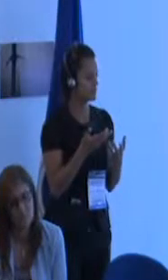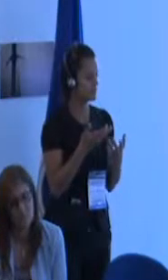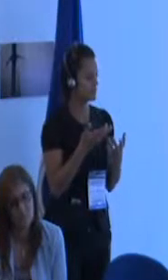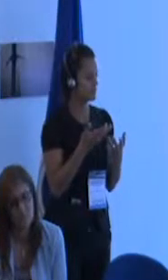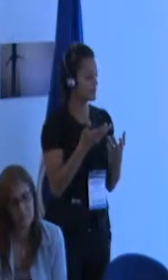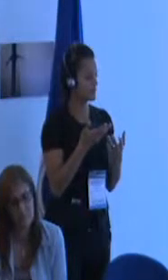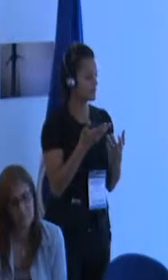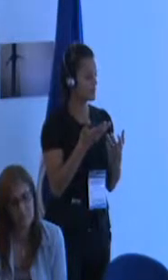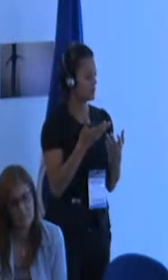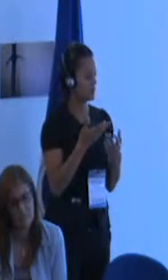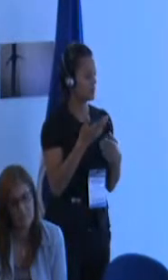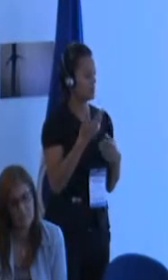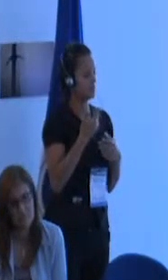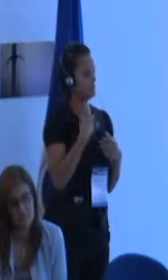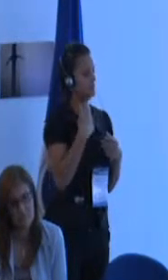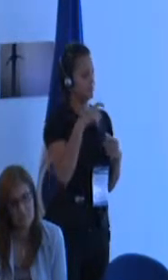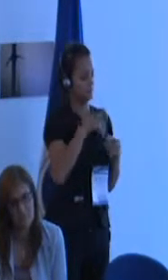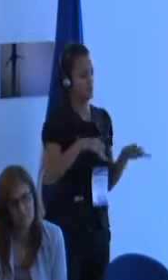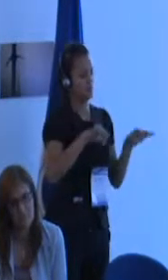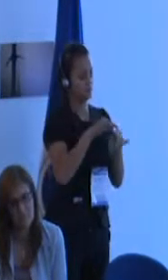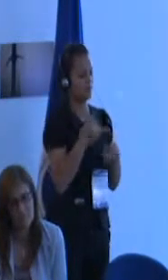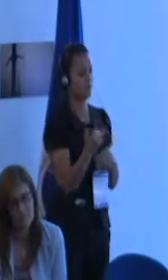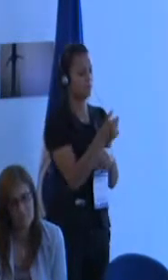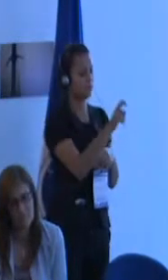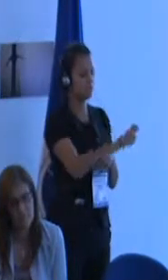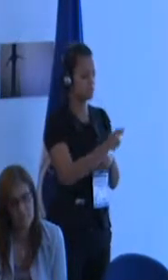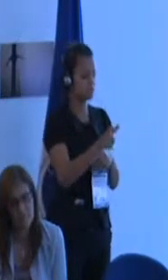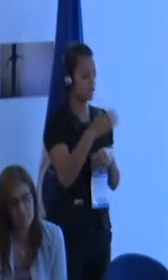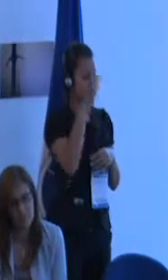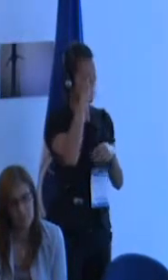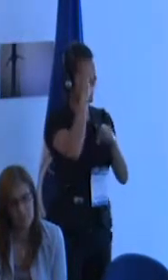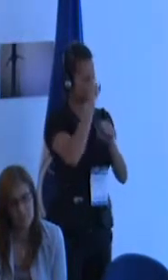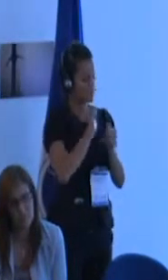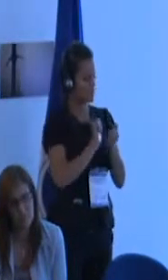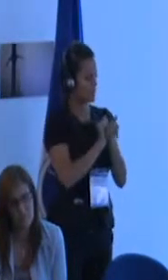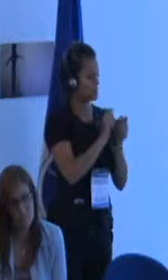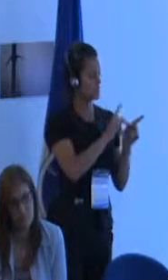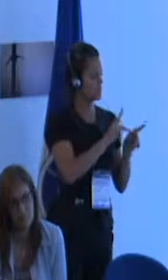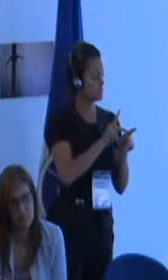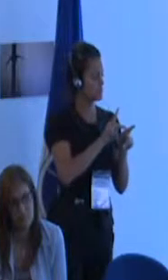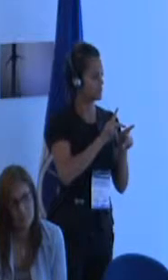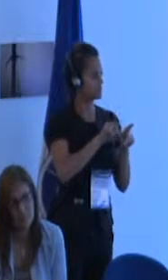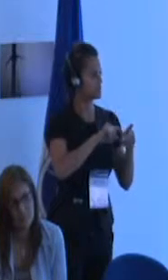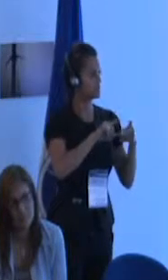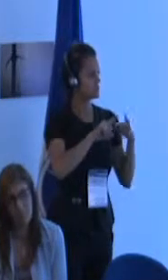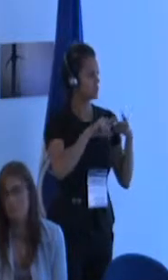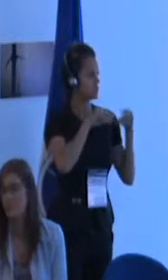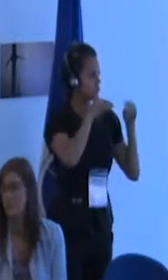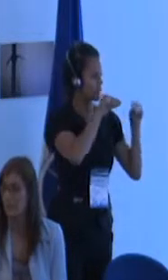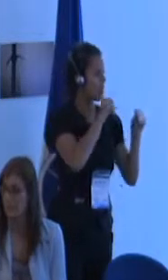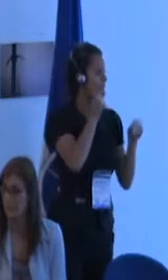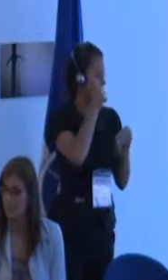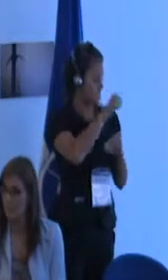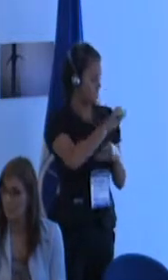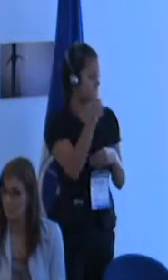acompañar a las personas. Segundo, una formación, y mañana lo dirá Daniel Niclo,